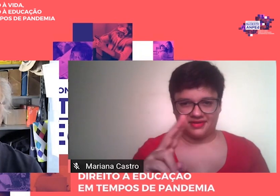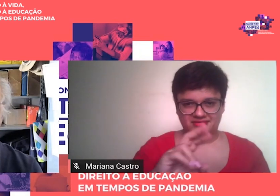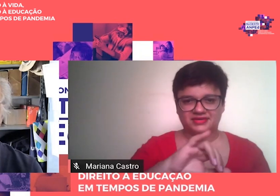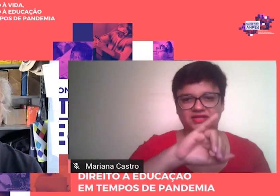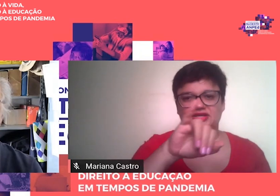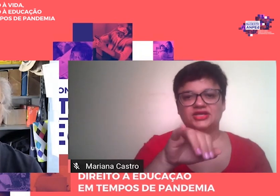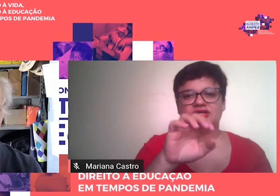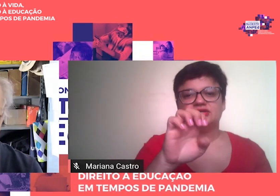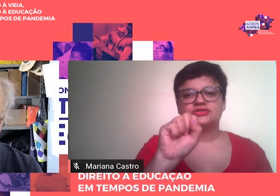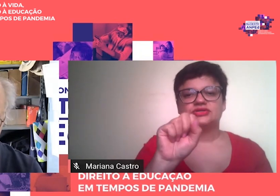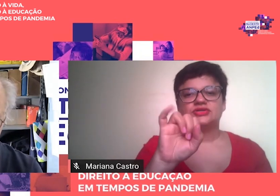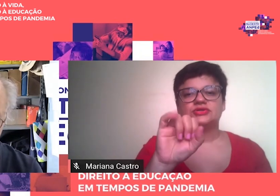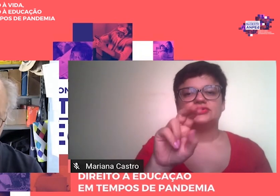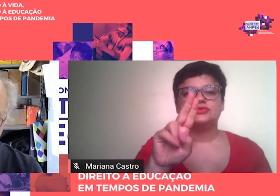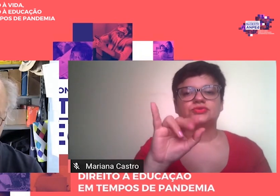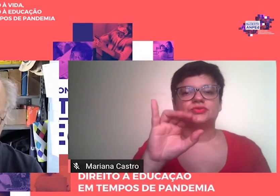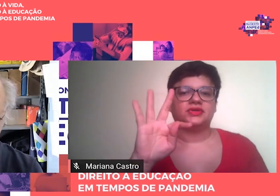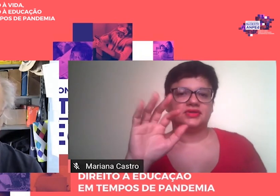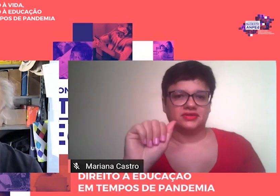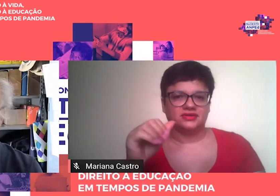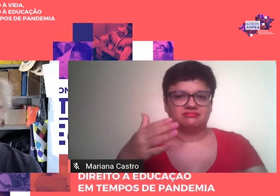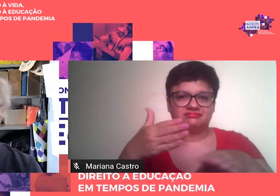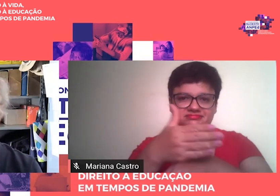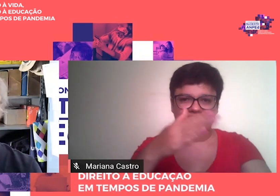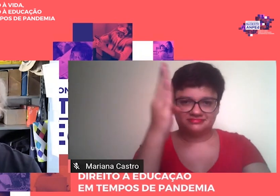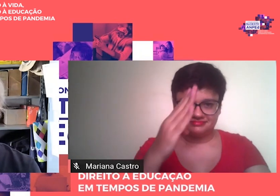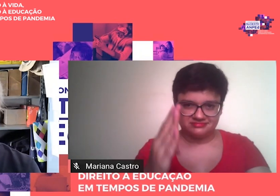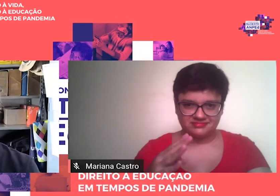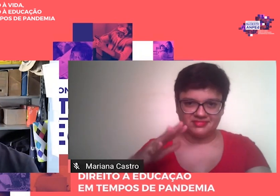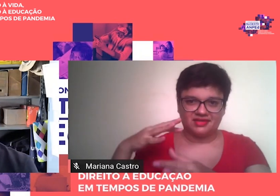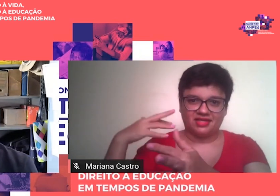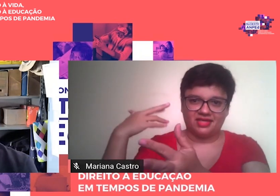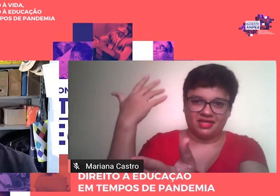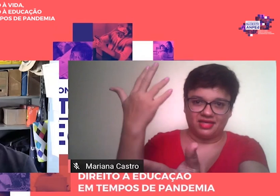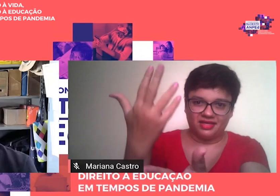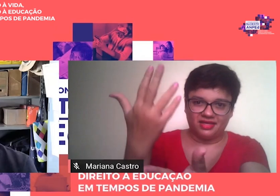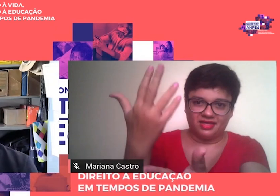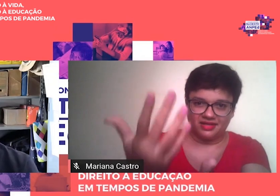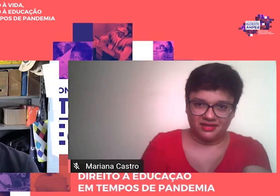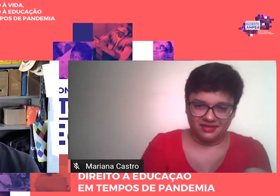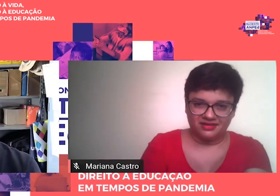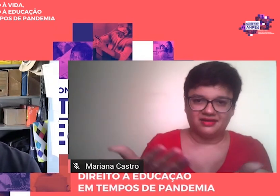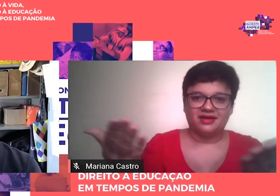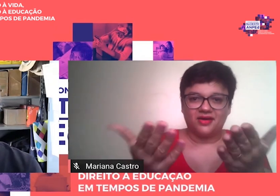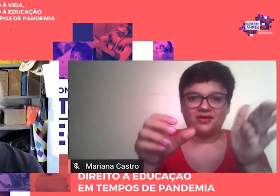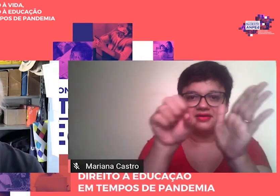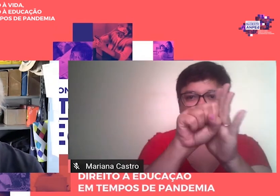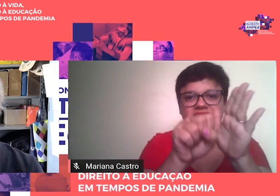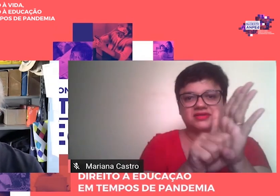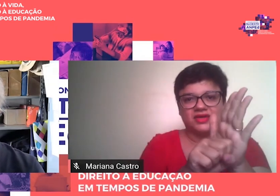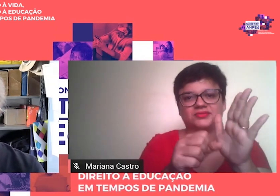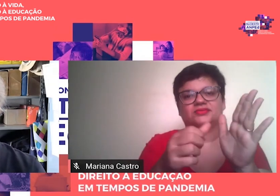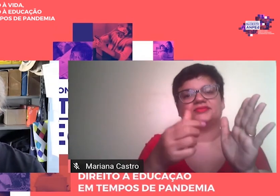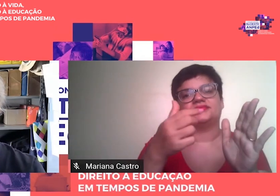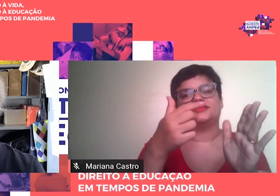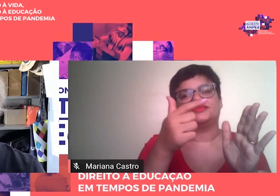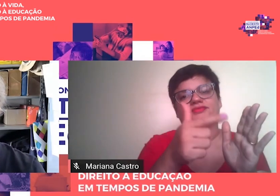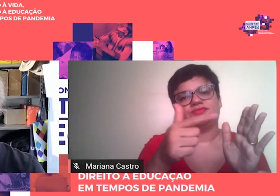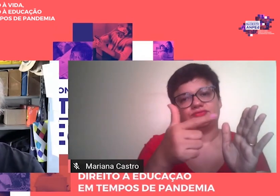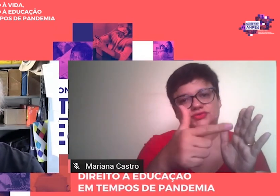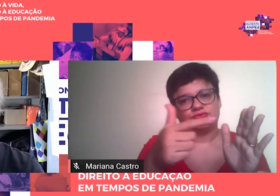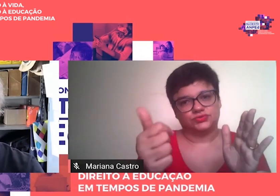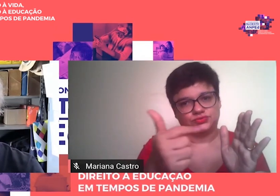Educação em 2001. Saviani definiu aí seu objeto a partir da distinção